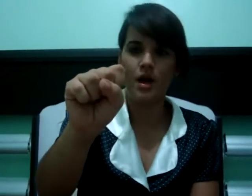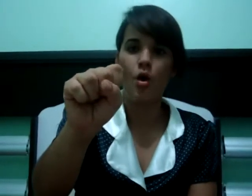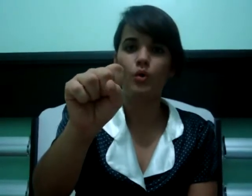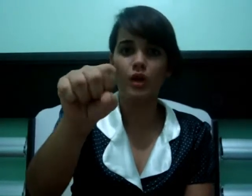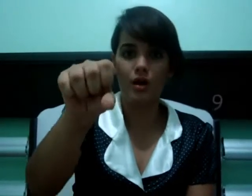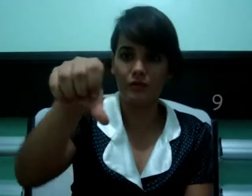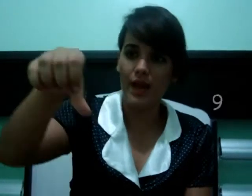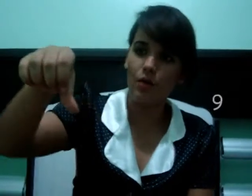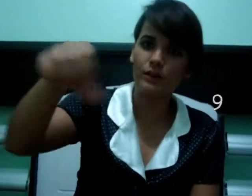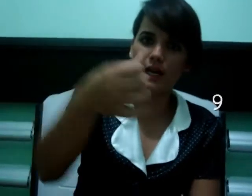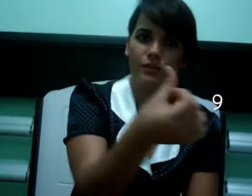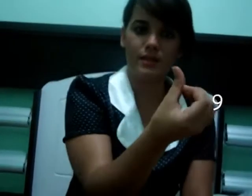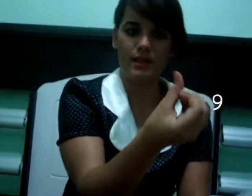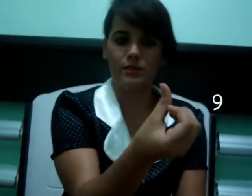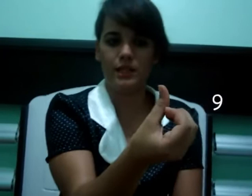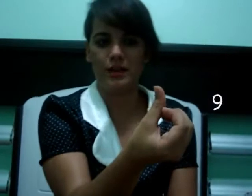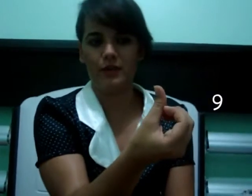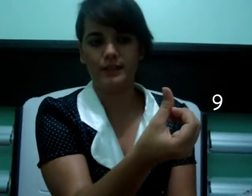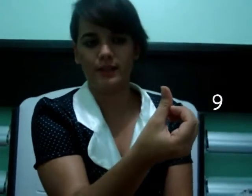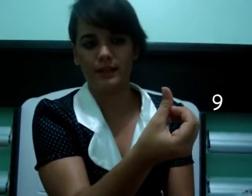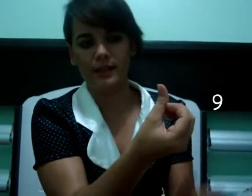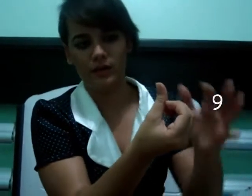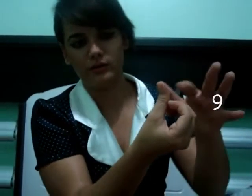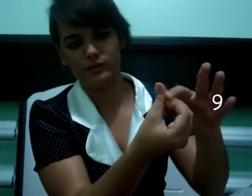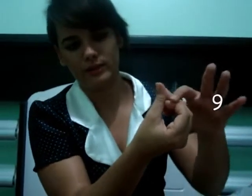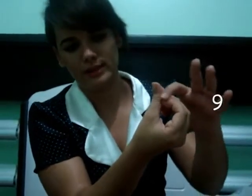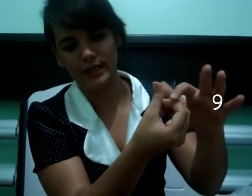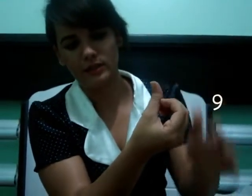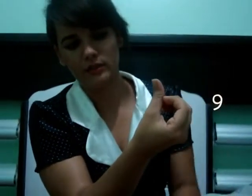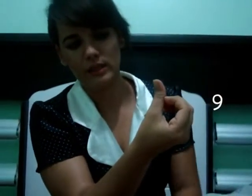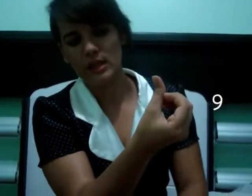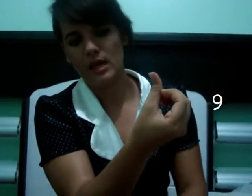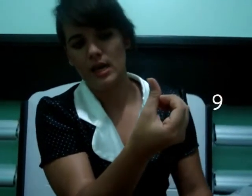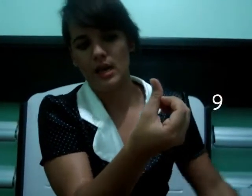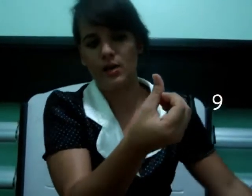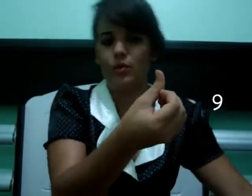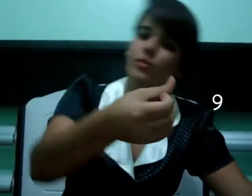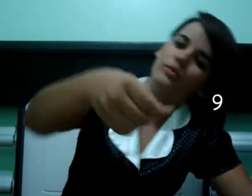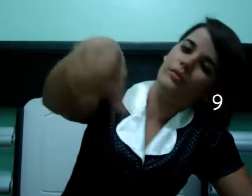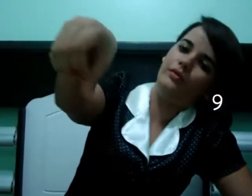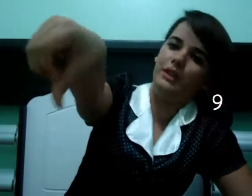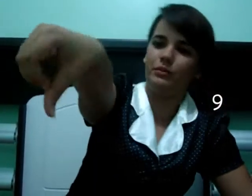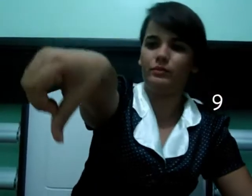O 9 é o contrário do 6. O 6 está feitinho aqui, ó. Certo? Eu viro.